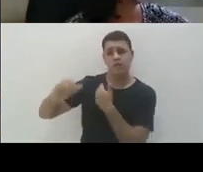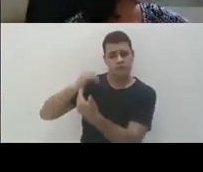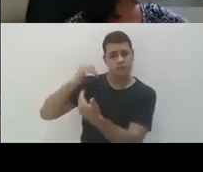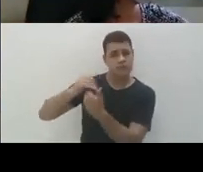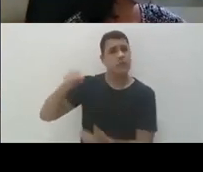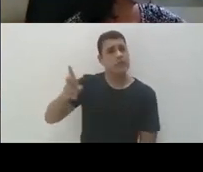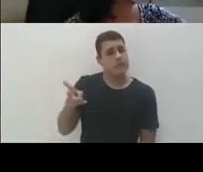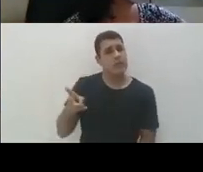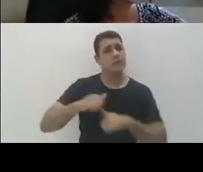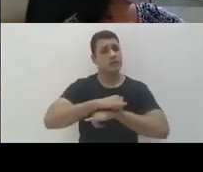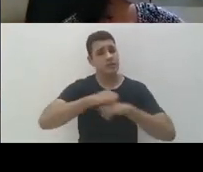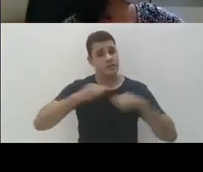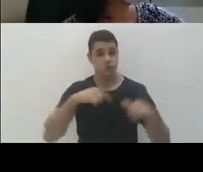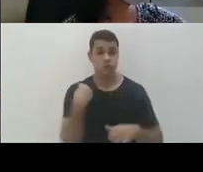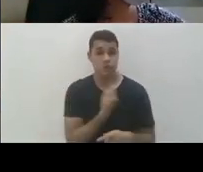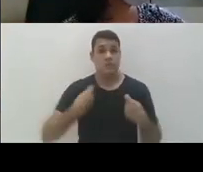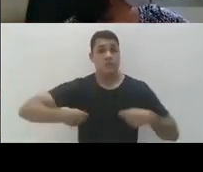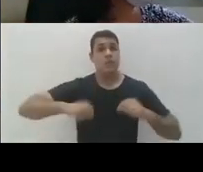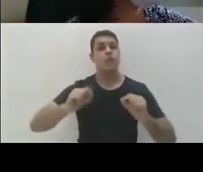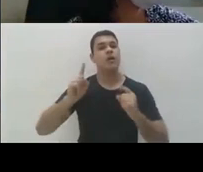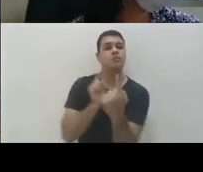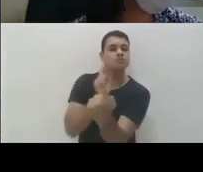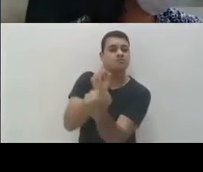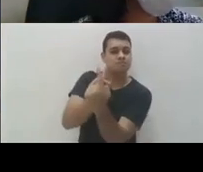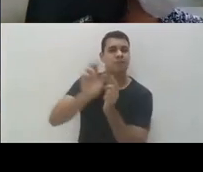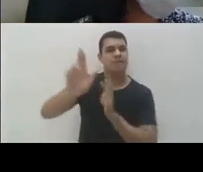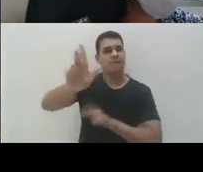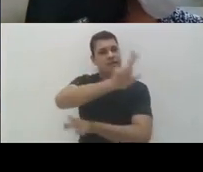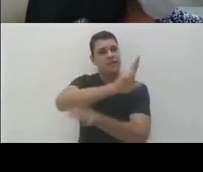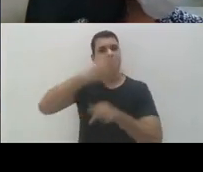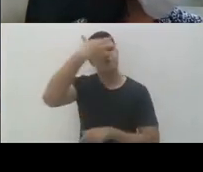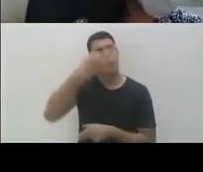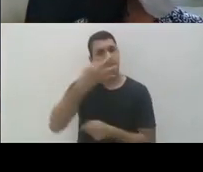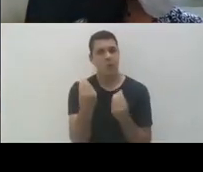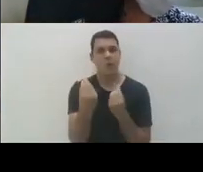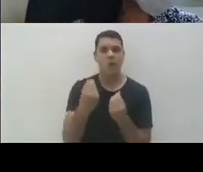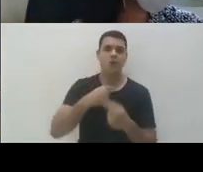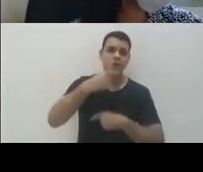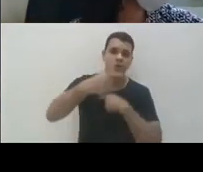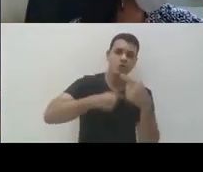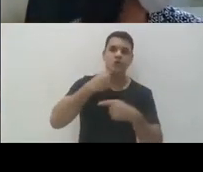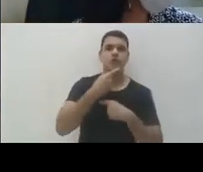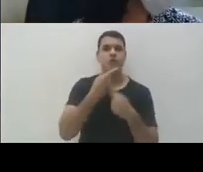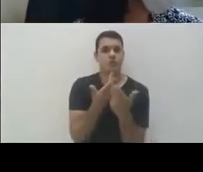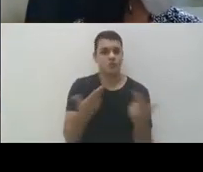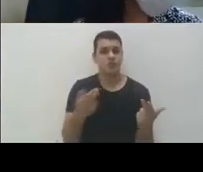se expor à diferença, para compreender, para tirar de cena